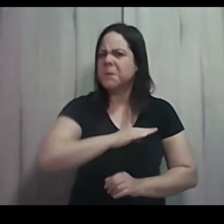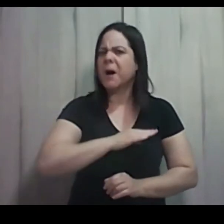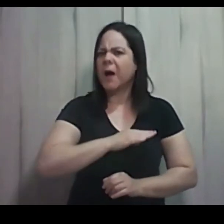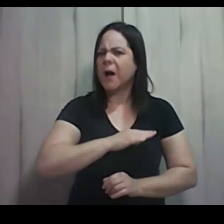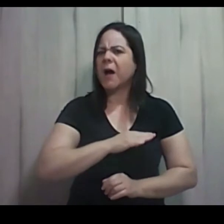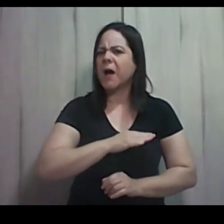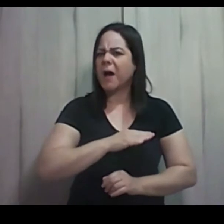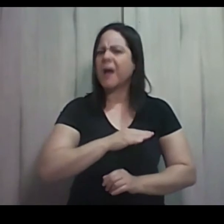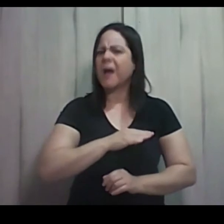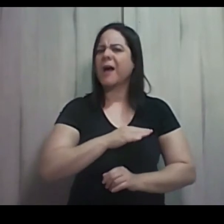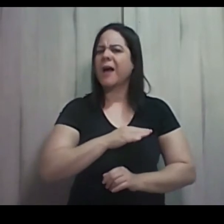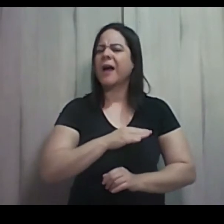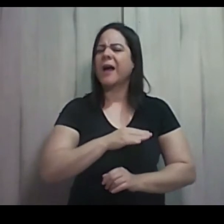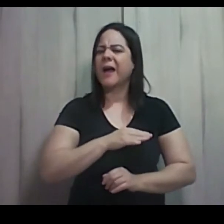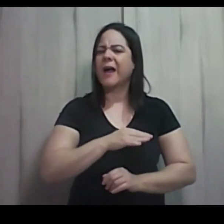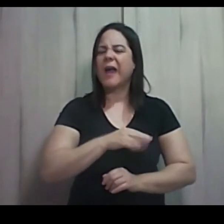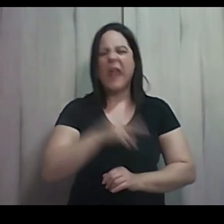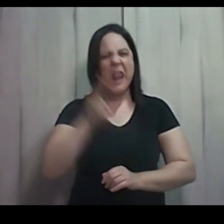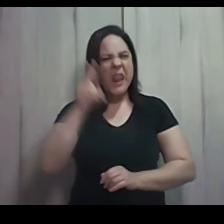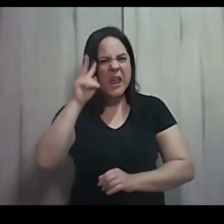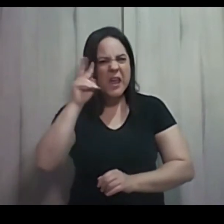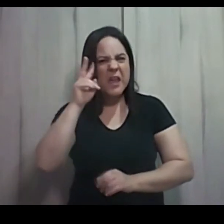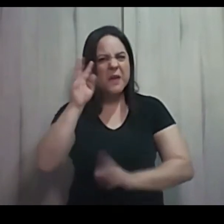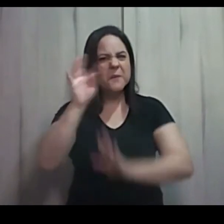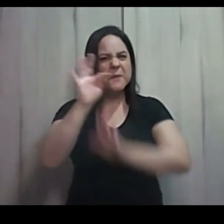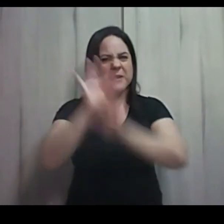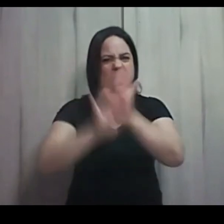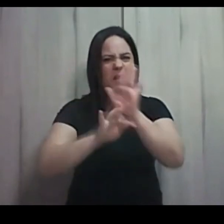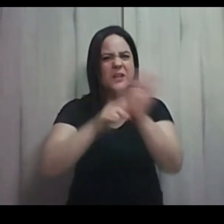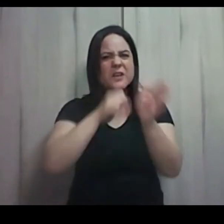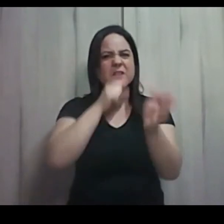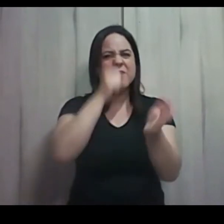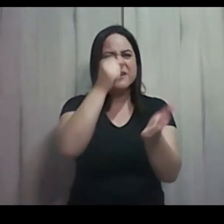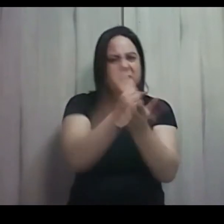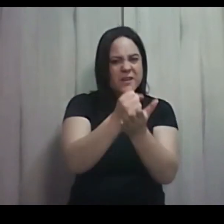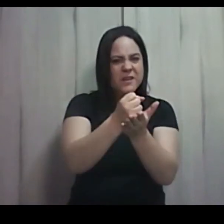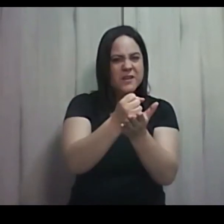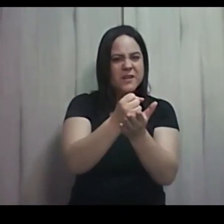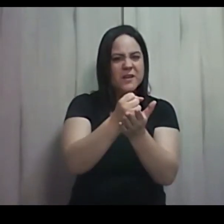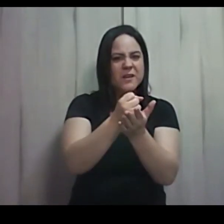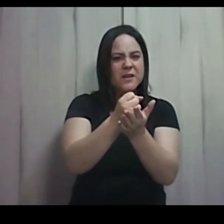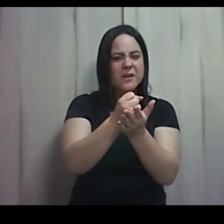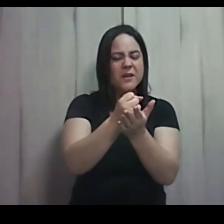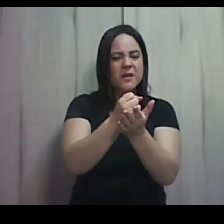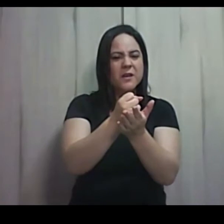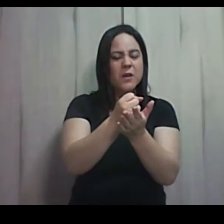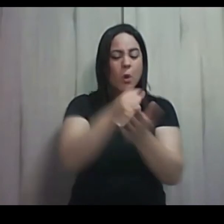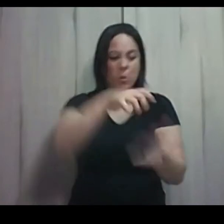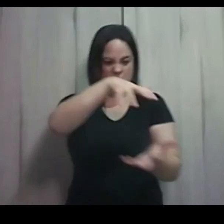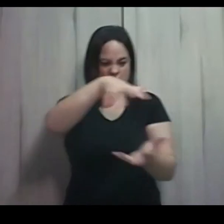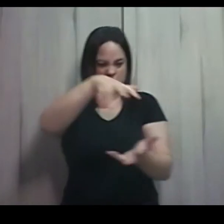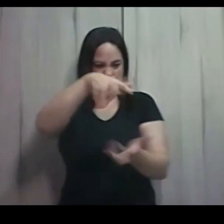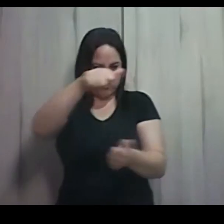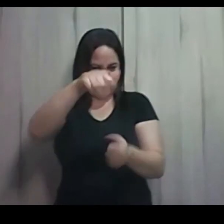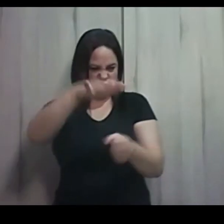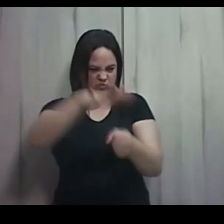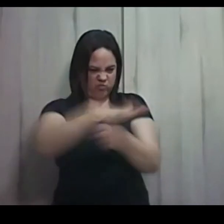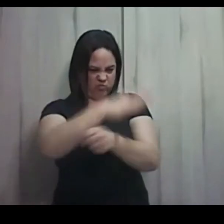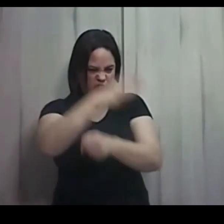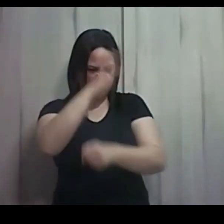Lembra daquele texto lá do Novo Testamento? O mundo jaz num alígono. Eu sei que, às vezes, a